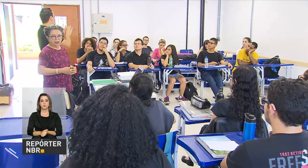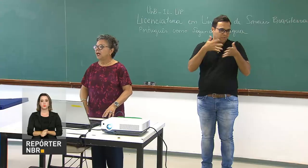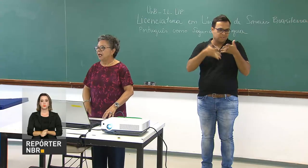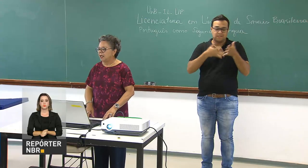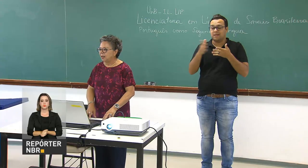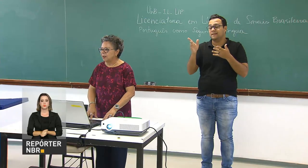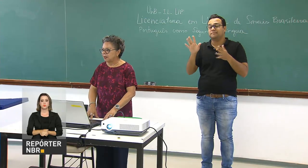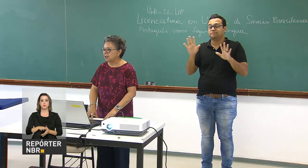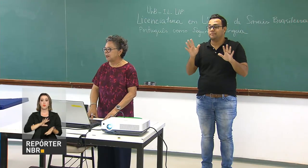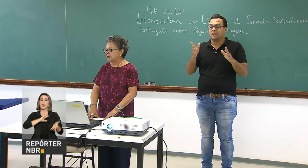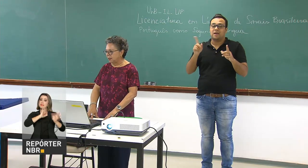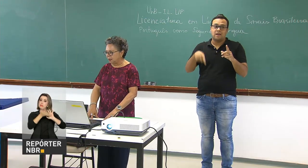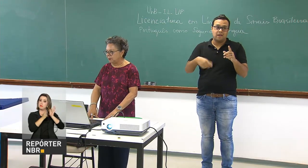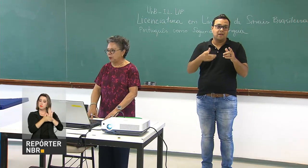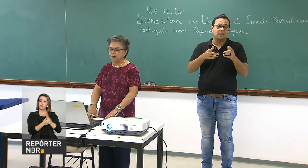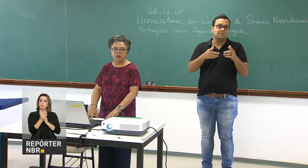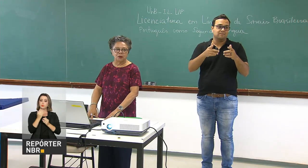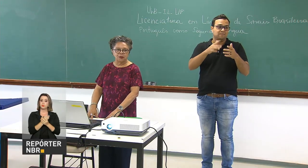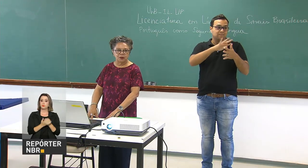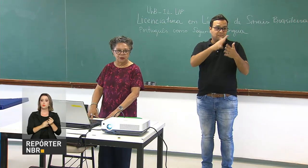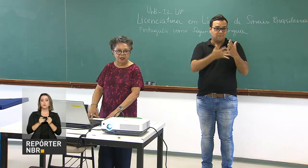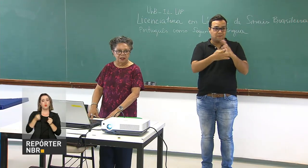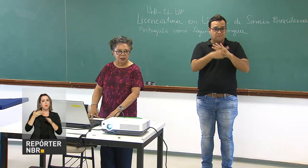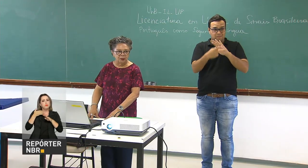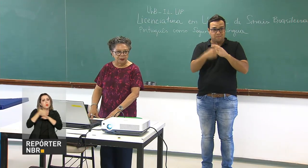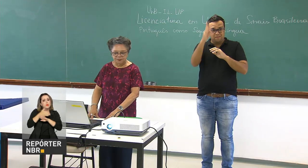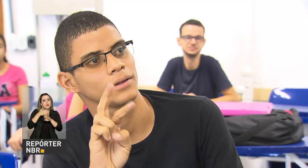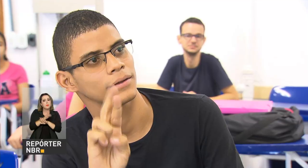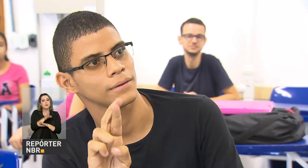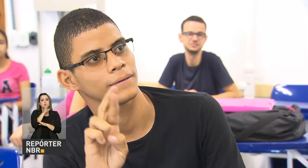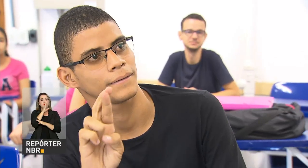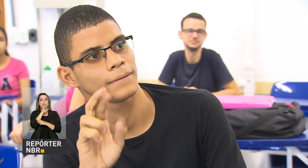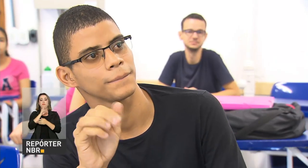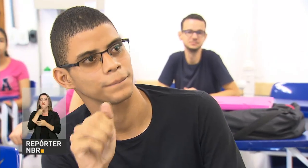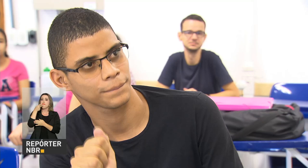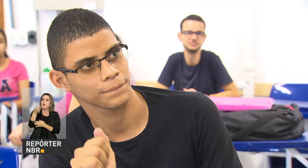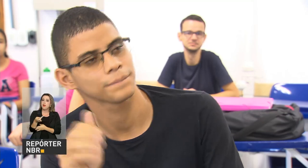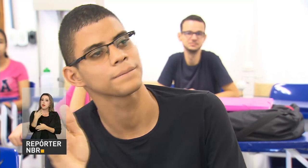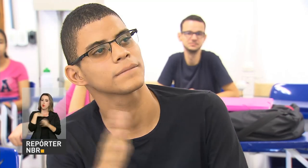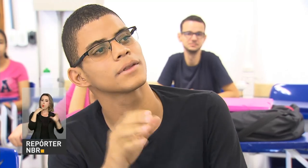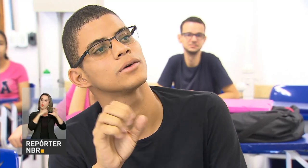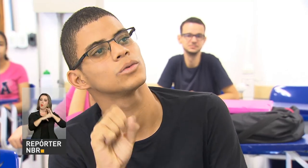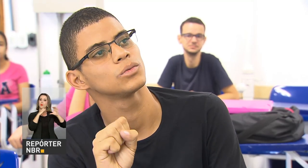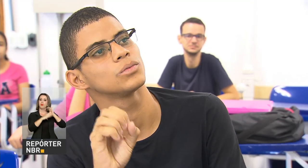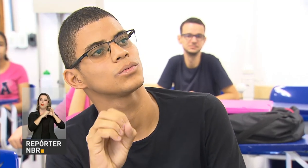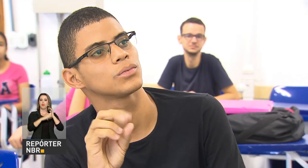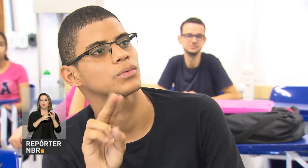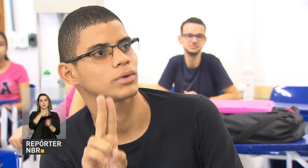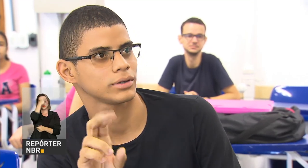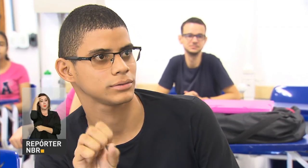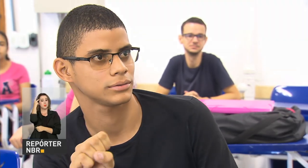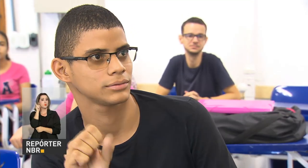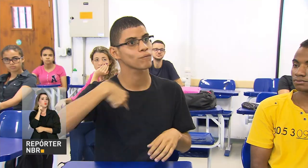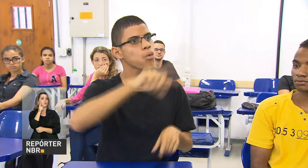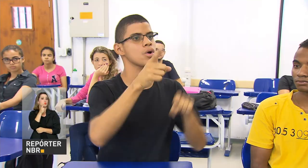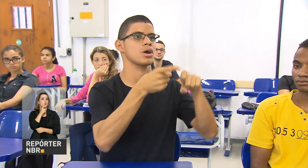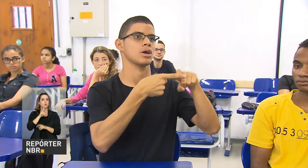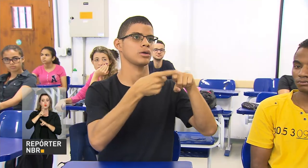As mãos rompem o silêncio, falam, fazem a comunicação de quem não ouve, mas vê, sente e se